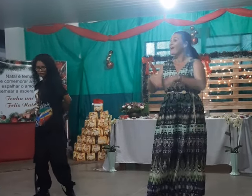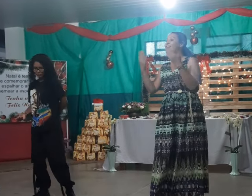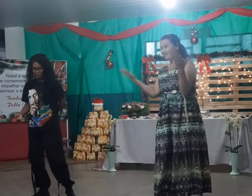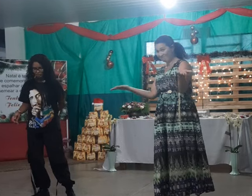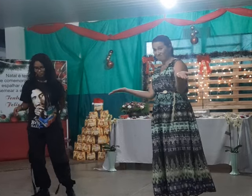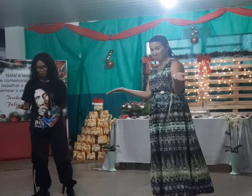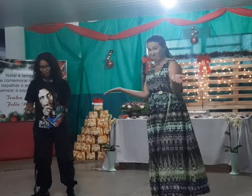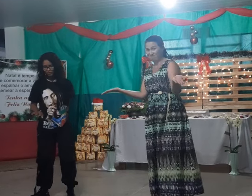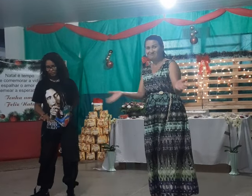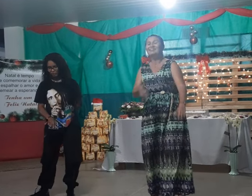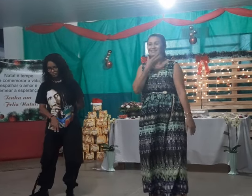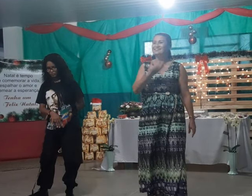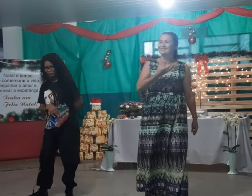A festa cristã,